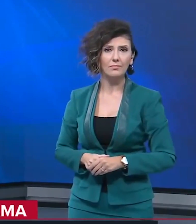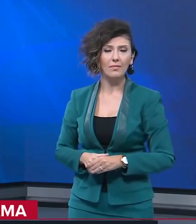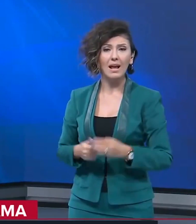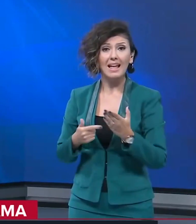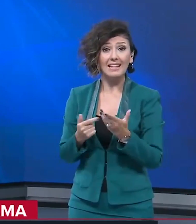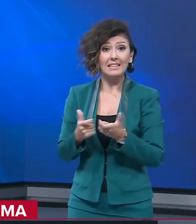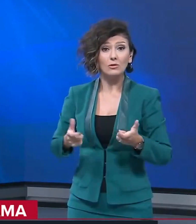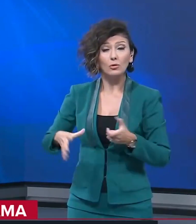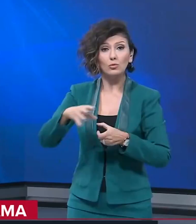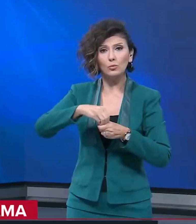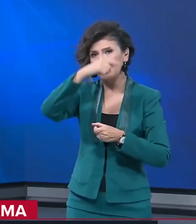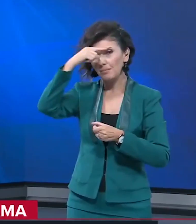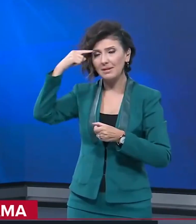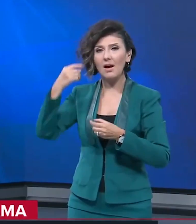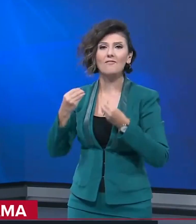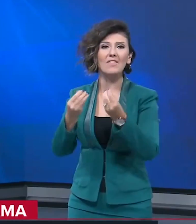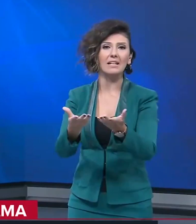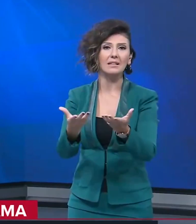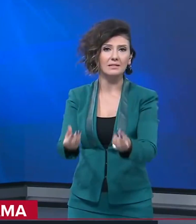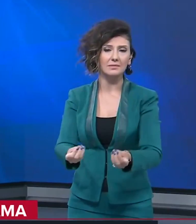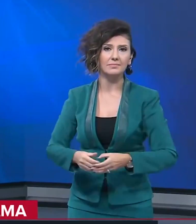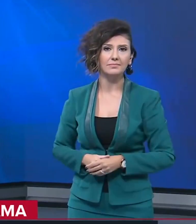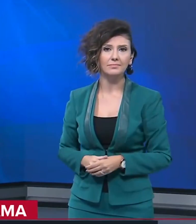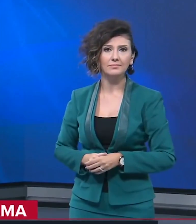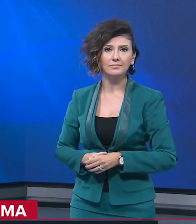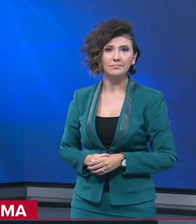Teknolojinin tüm imkanları da seferber edildi.